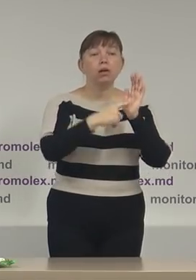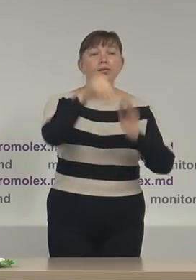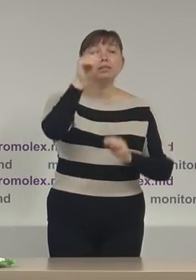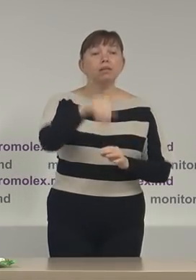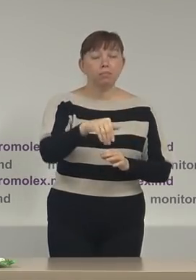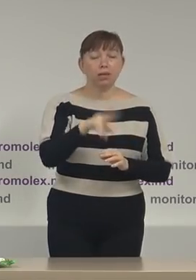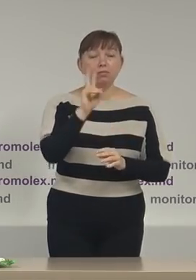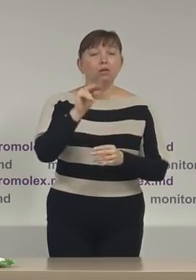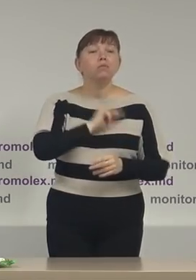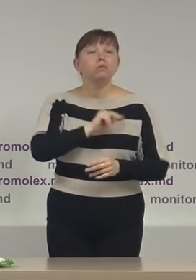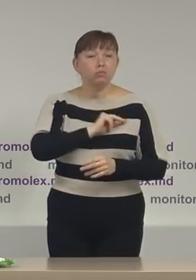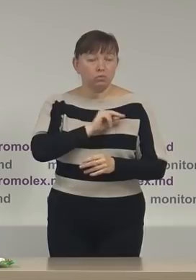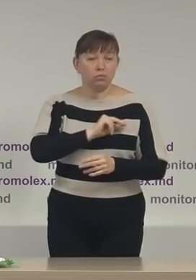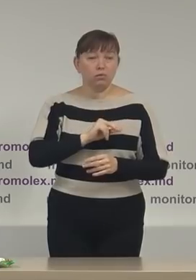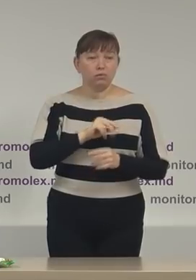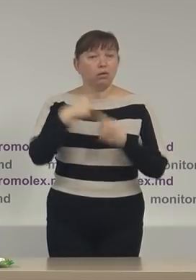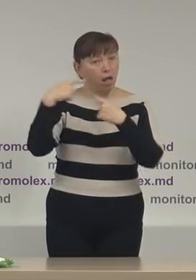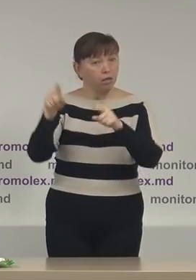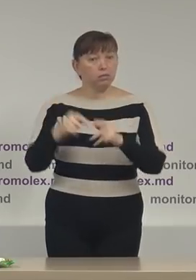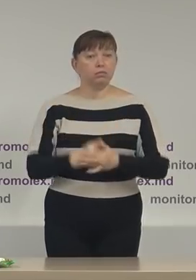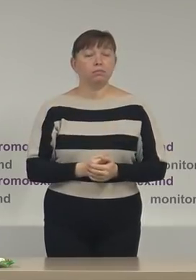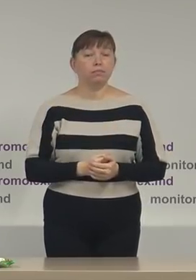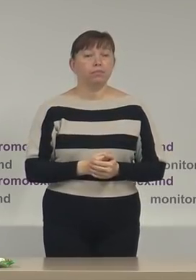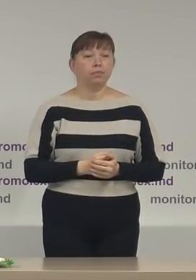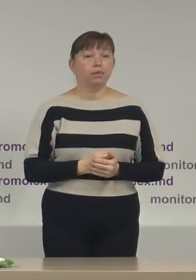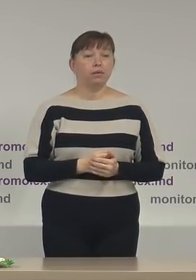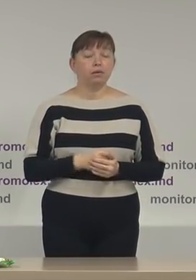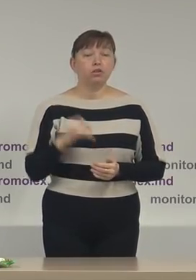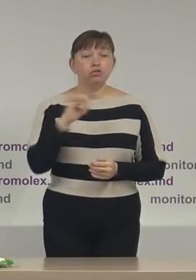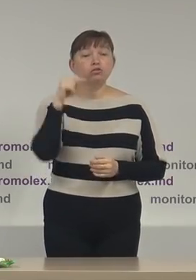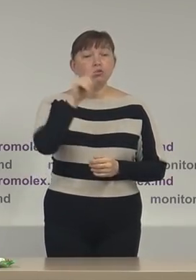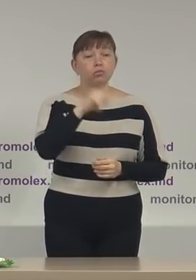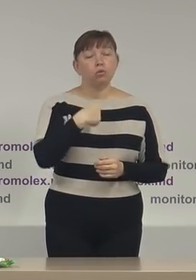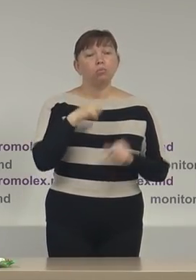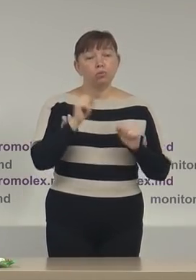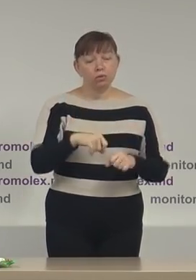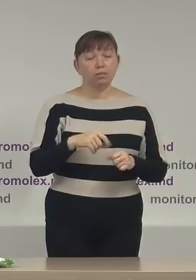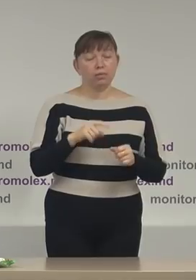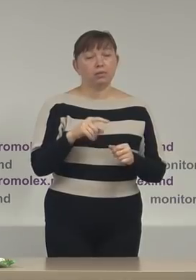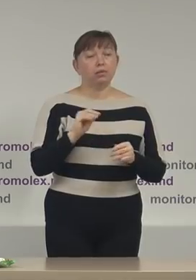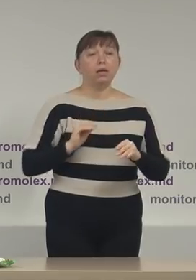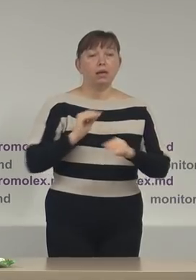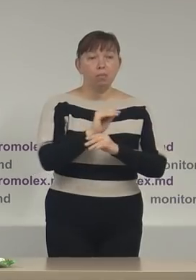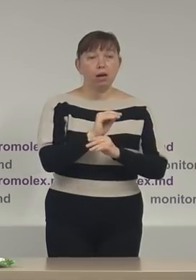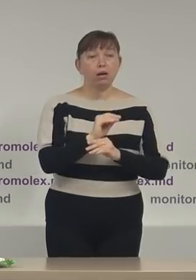de funcționari publici și ce putem noi să remarcăm